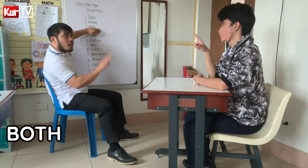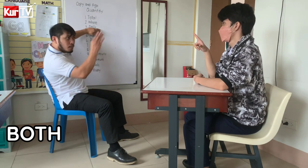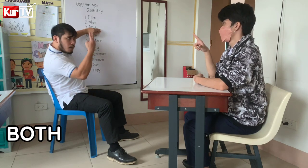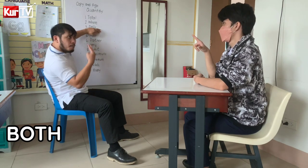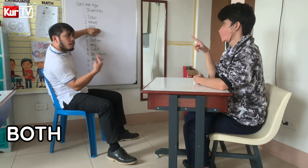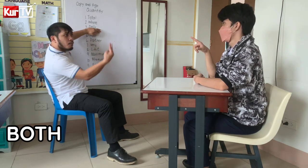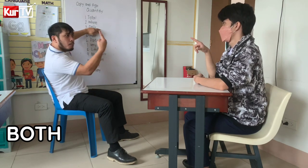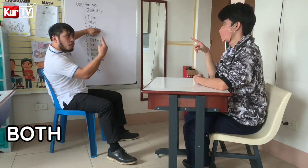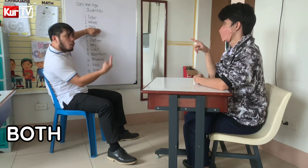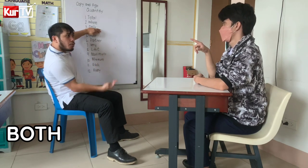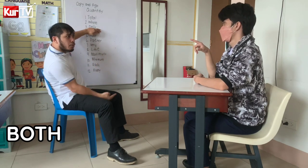both